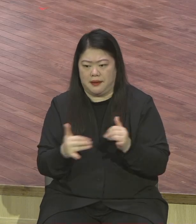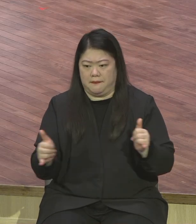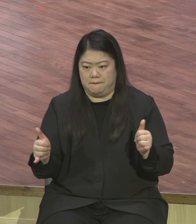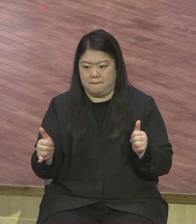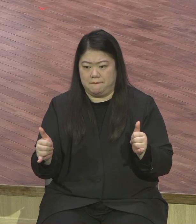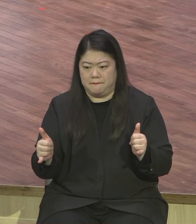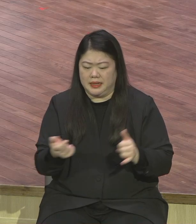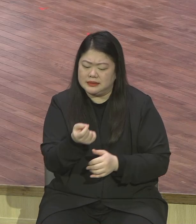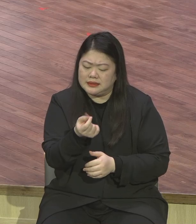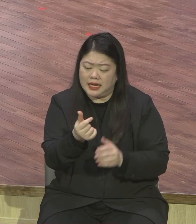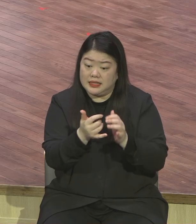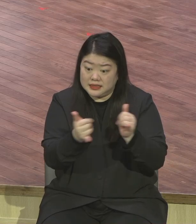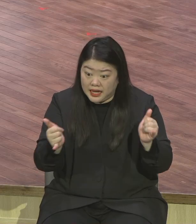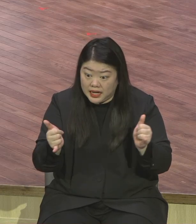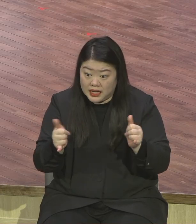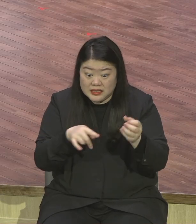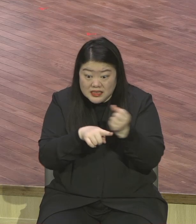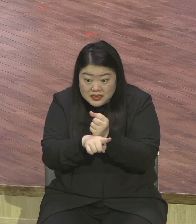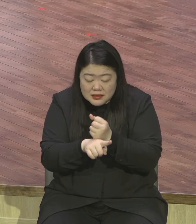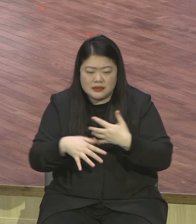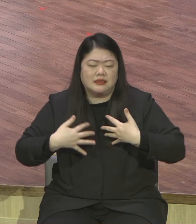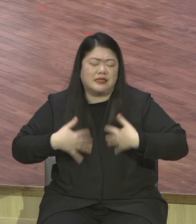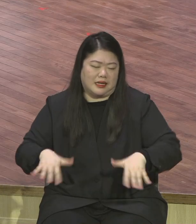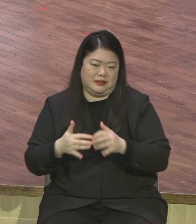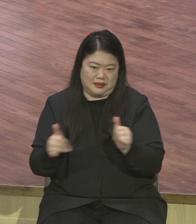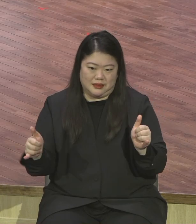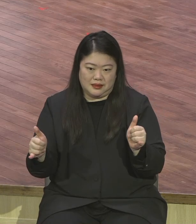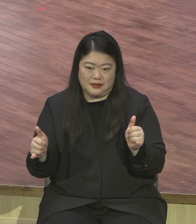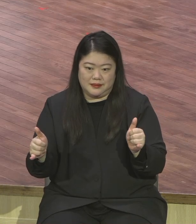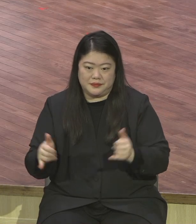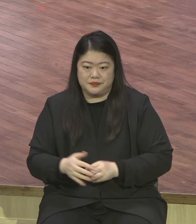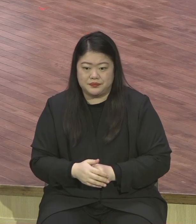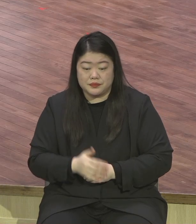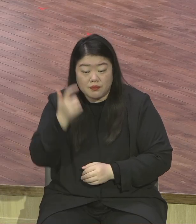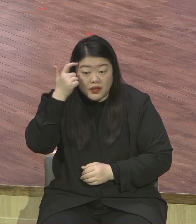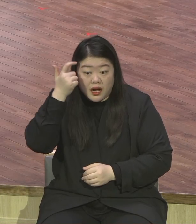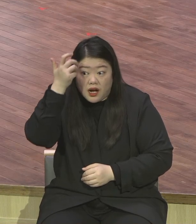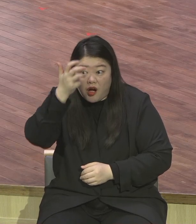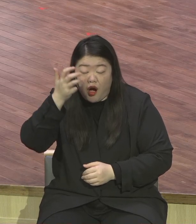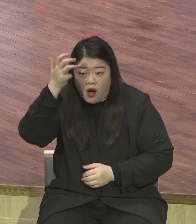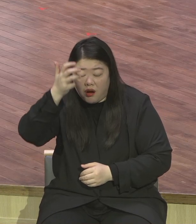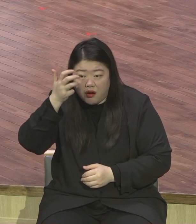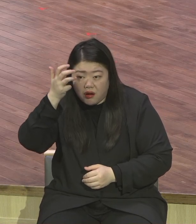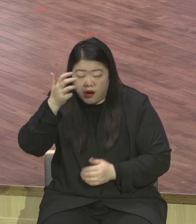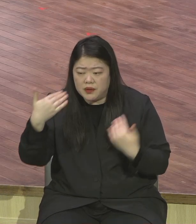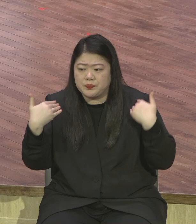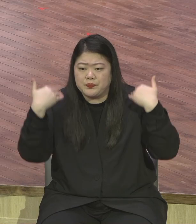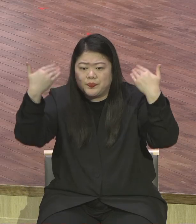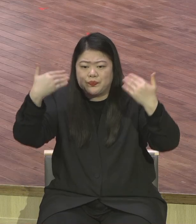약한 자 영적으로 아직 성숙하지 못해서 쉽게 상처를 받아